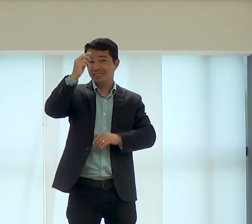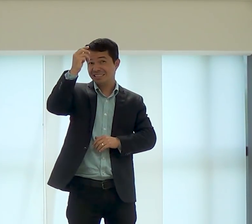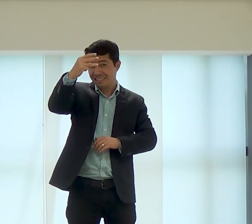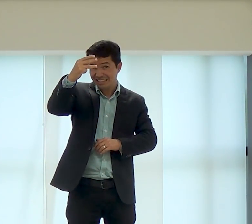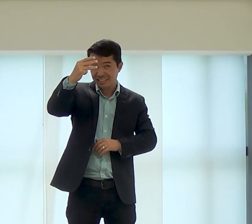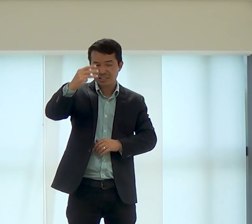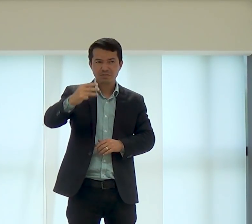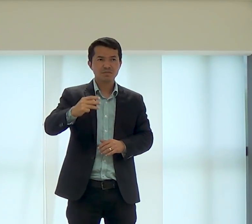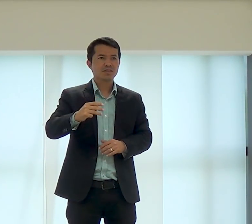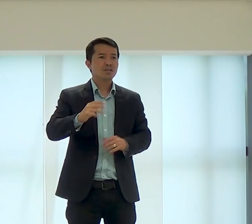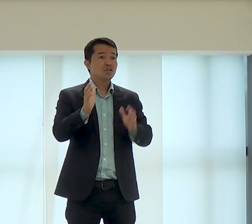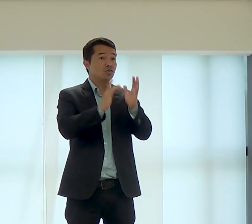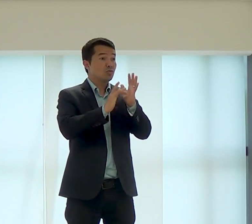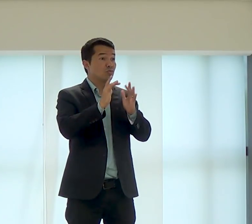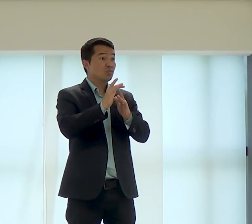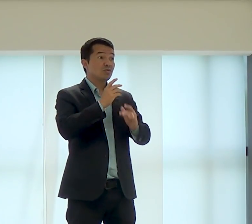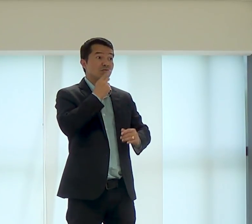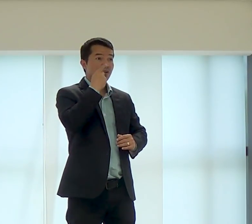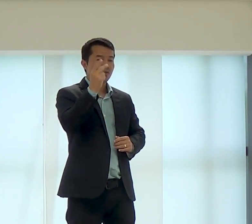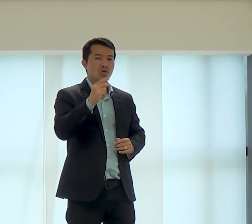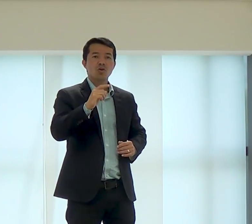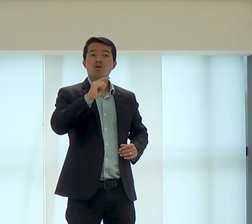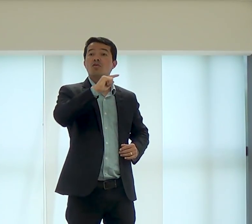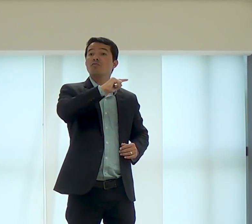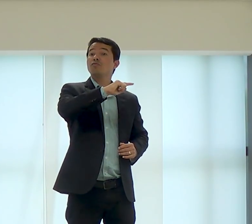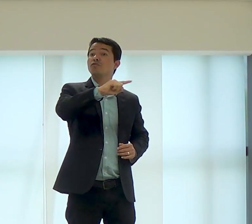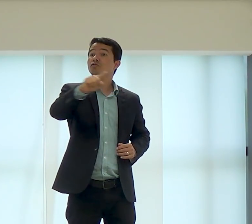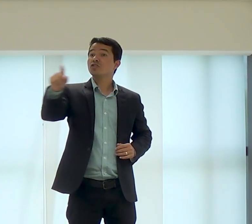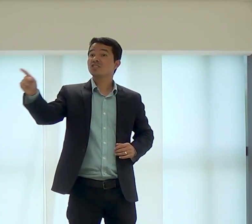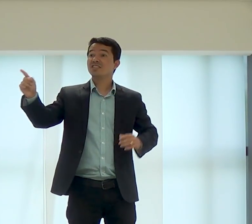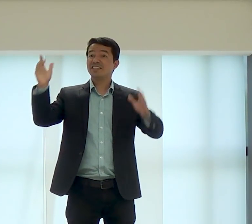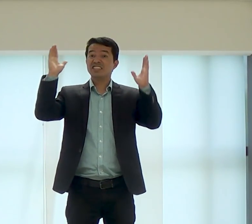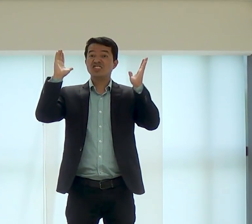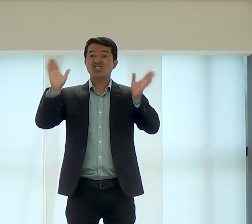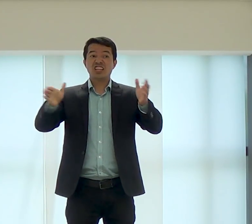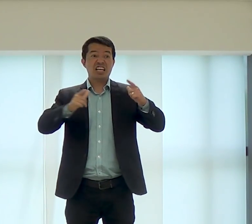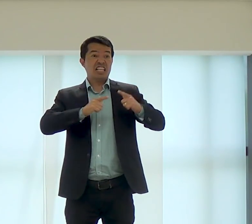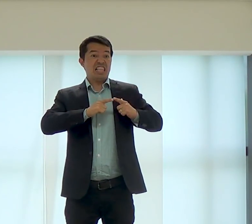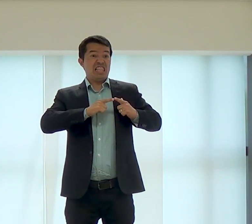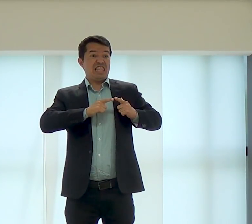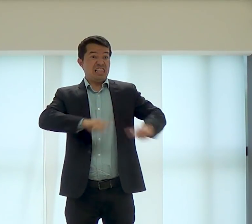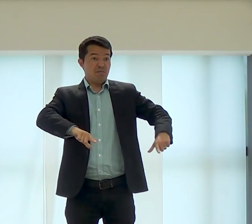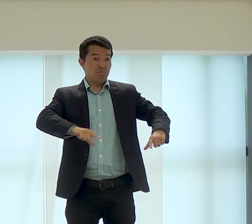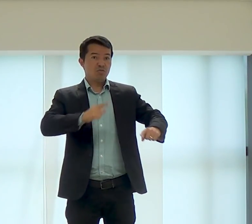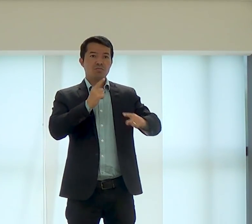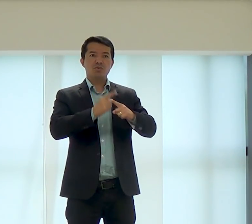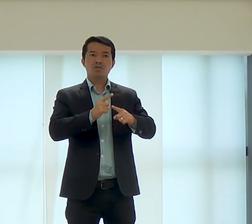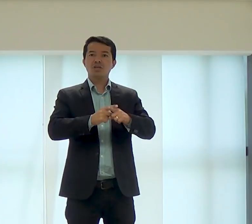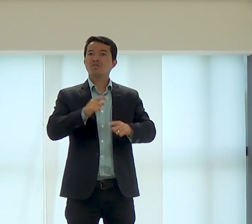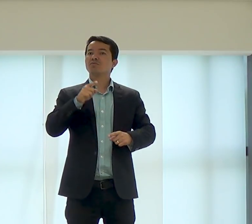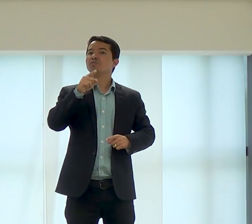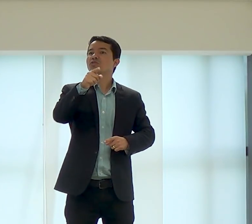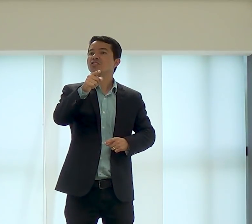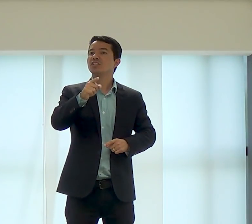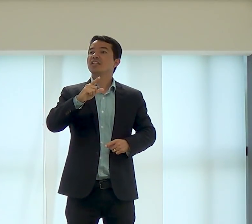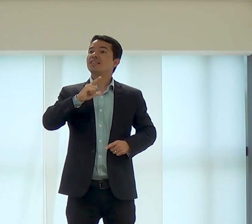e João, então, fala, texto de João, Jesus diz, que vocês, então,